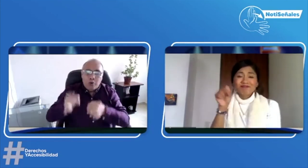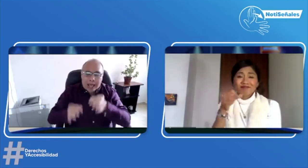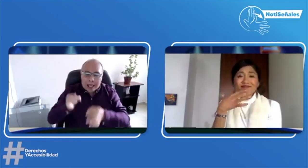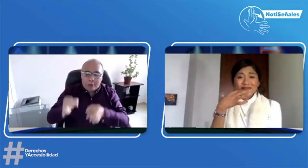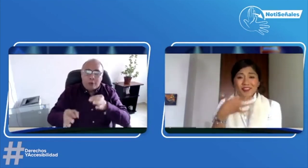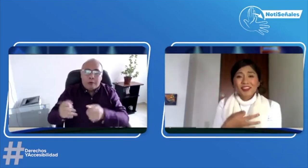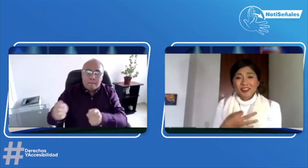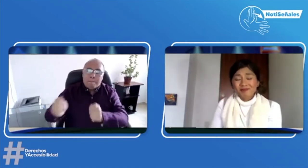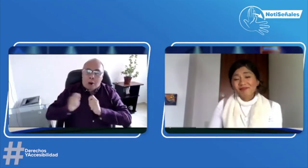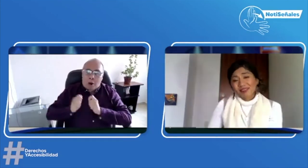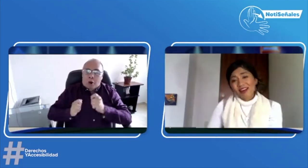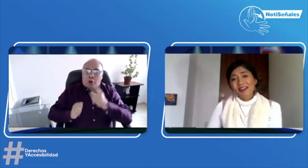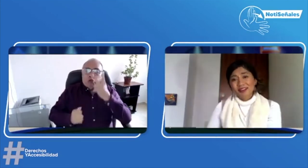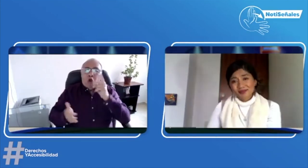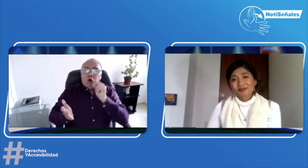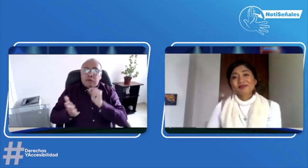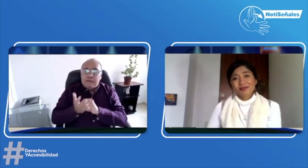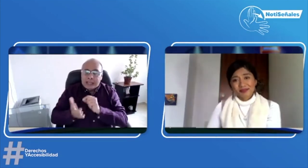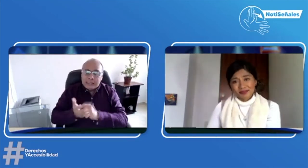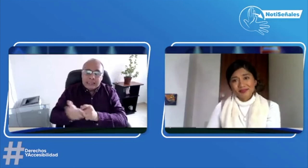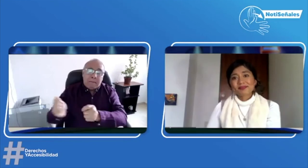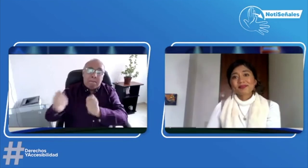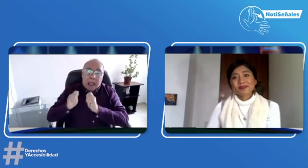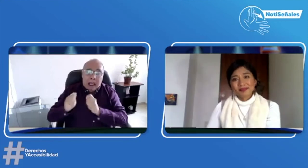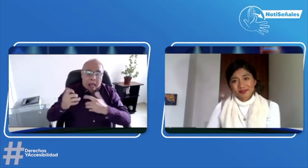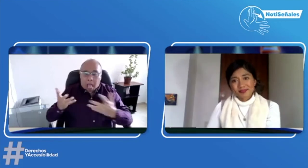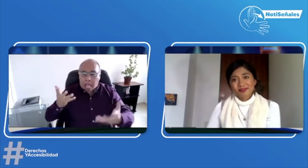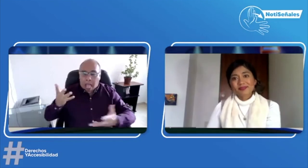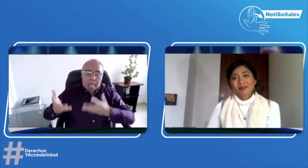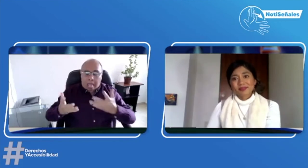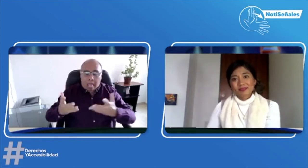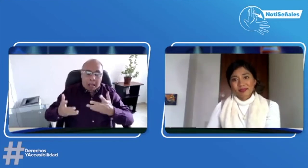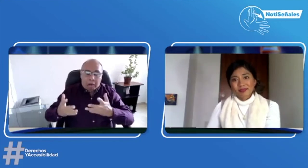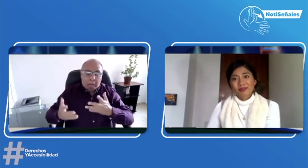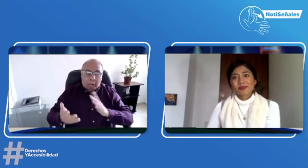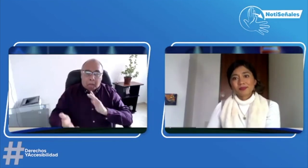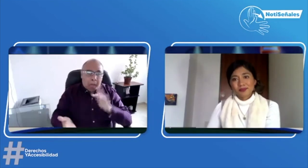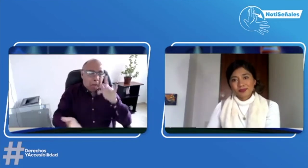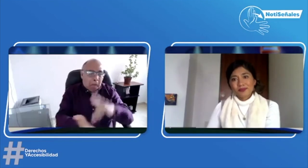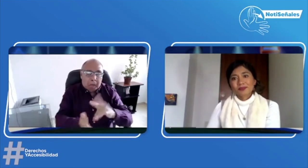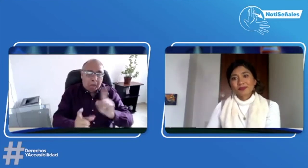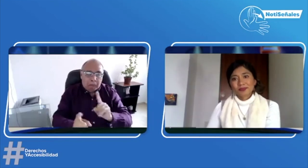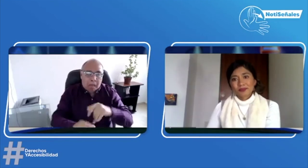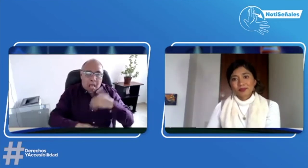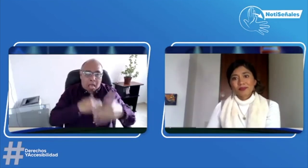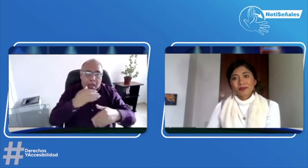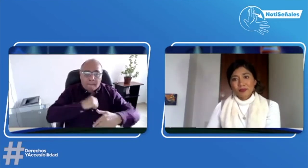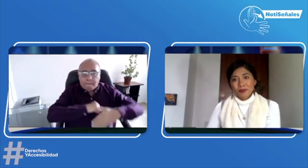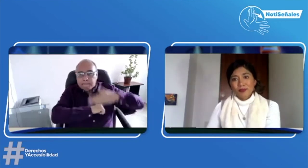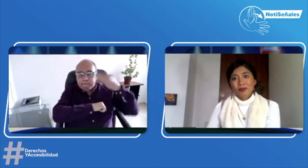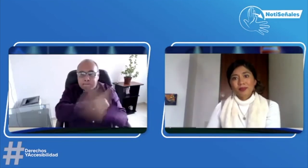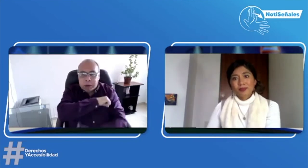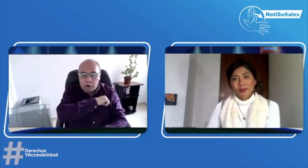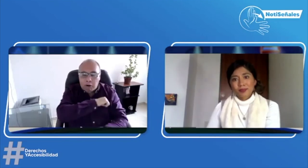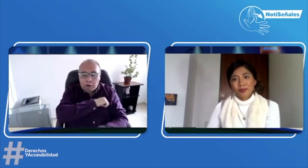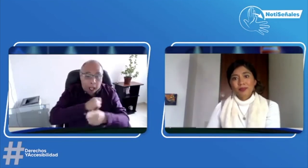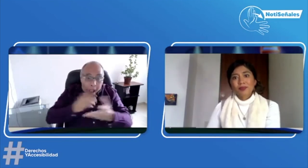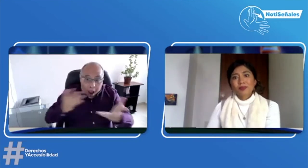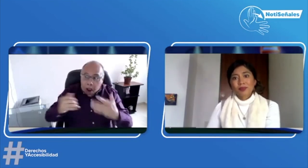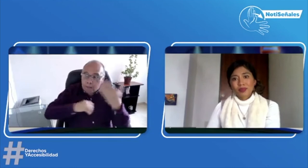experiencia similar. Sí, hay muchas experiencias. En en dos ocasiones y, pues, no asistió y luego